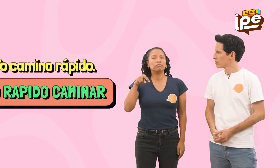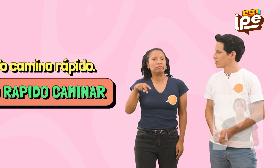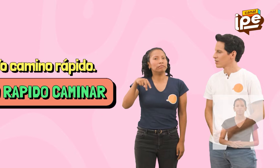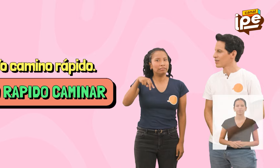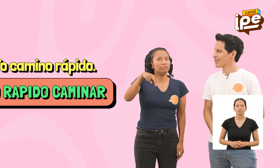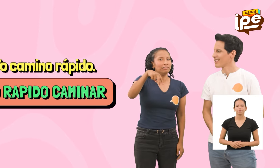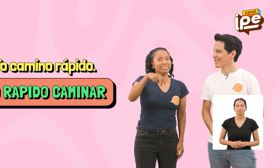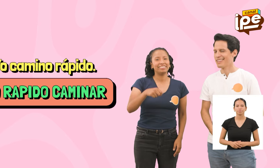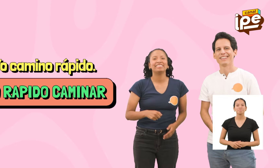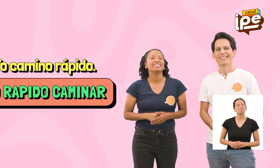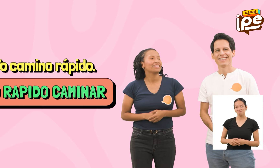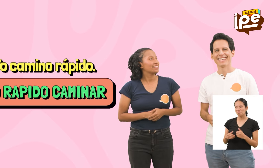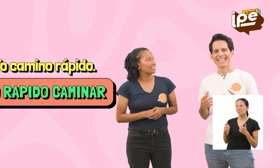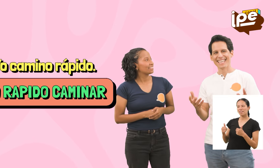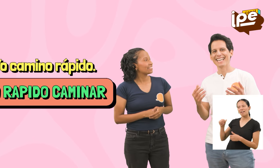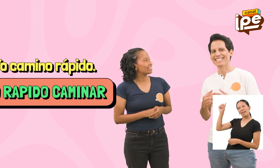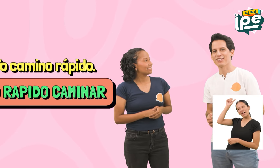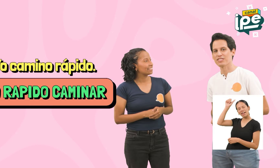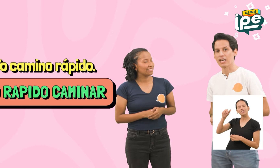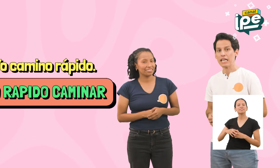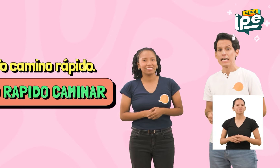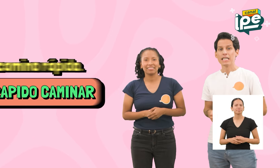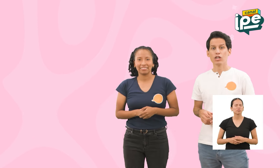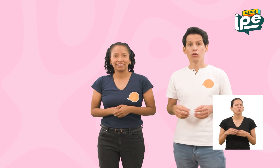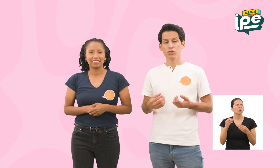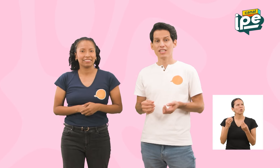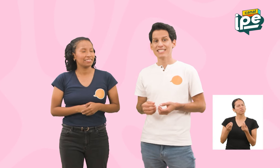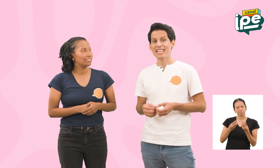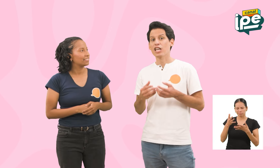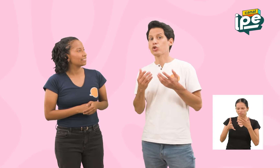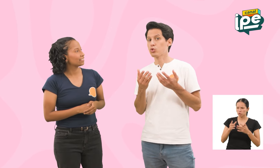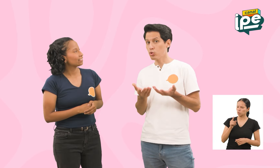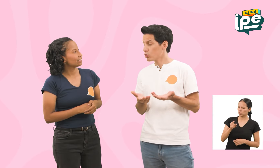rápido. ¡Genial, Lana Rosa! ¿Y cómo se dice tú?